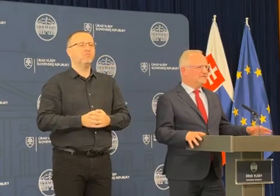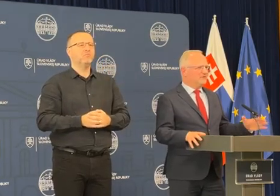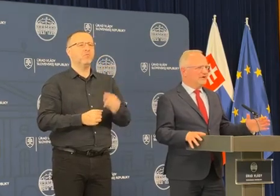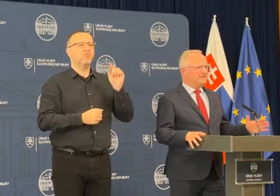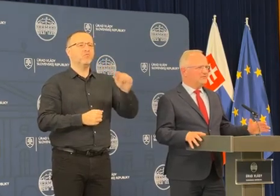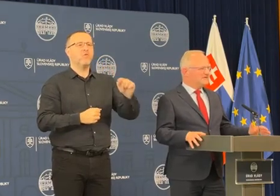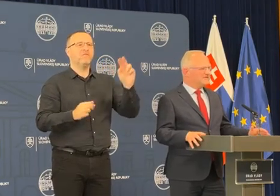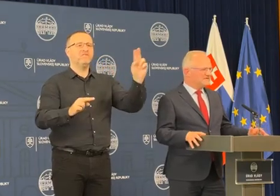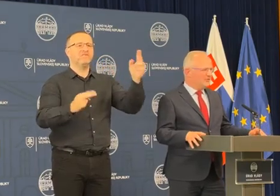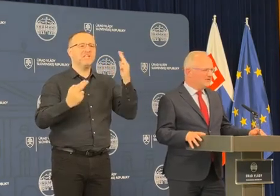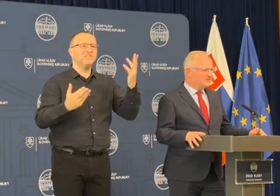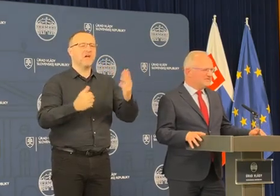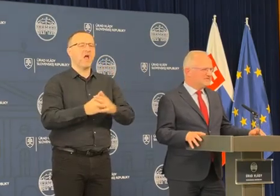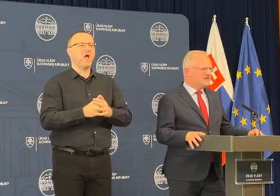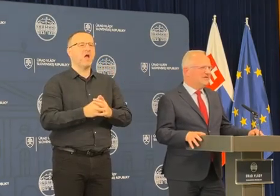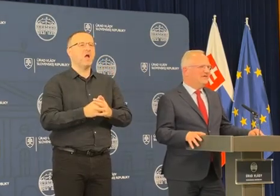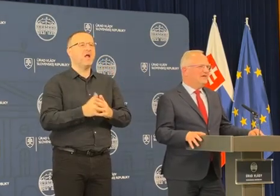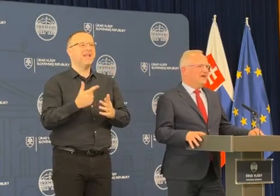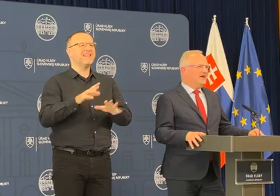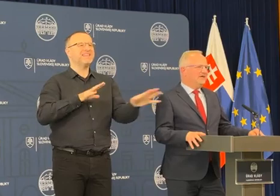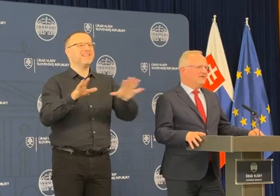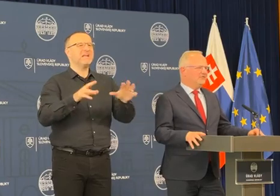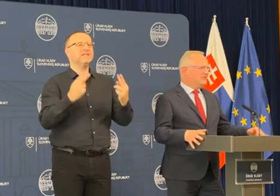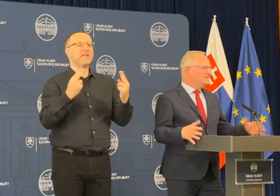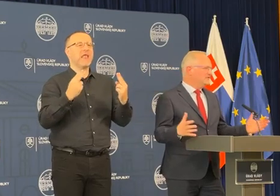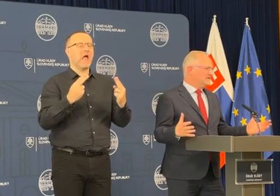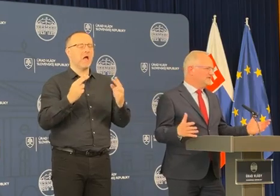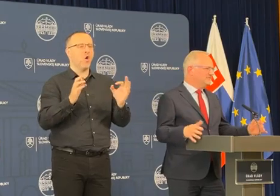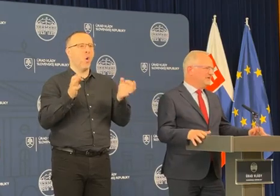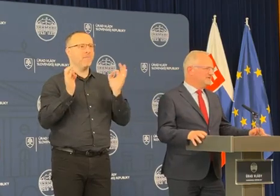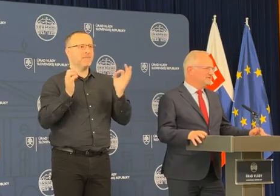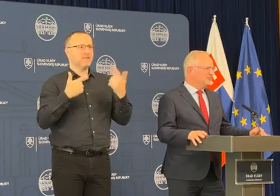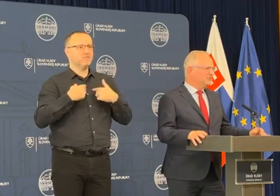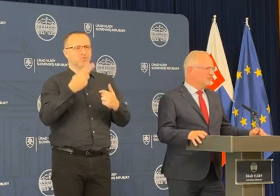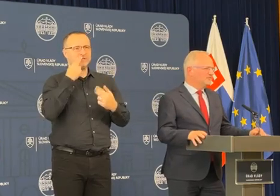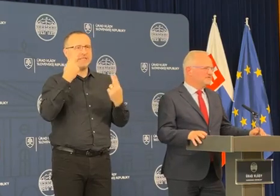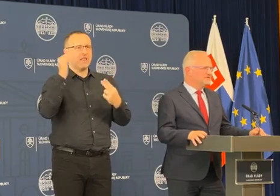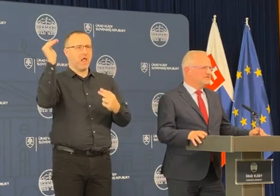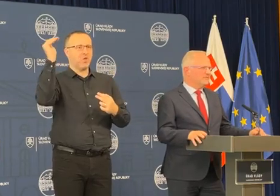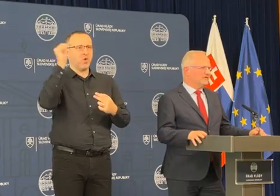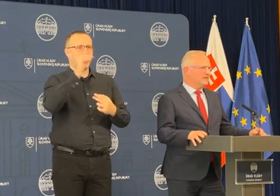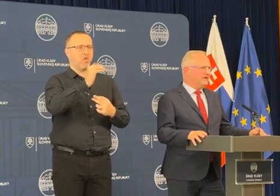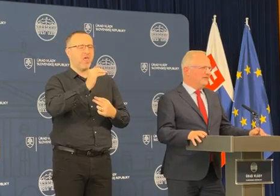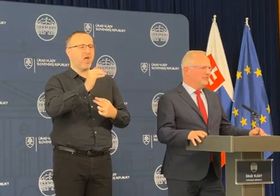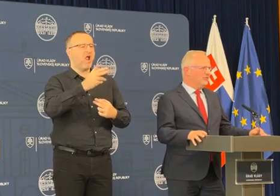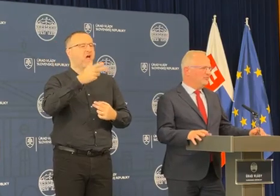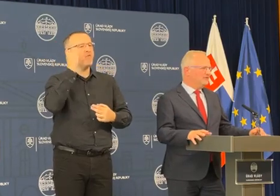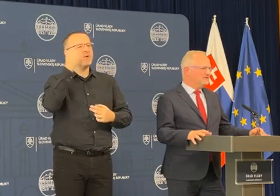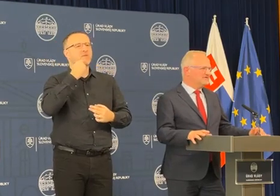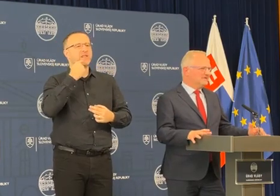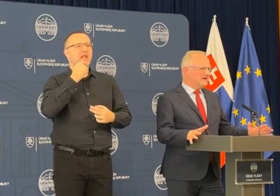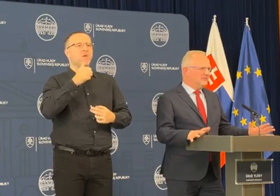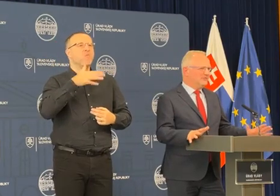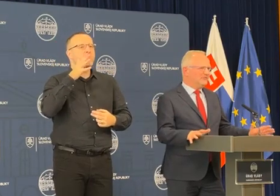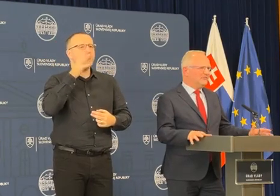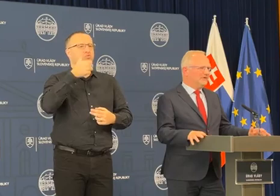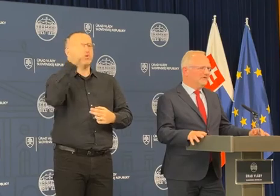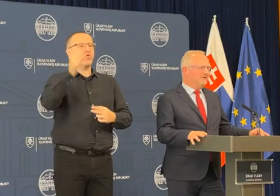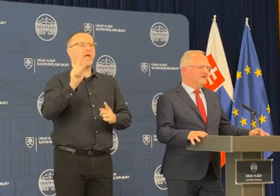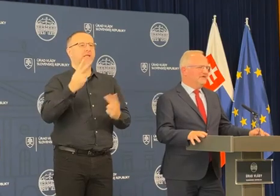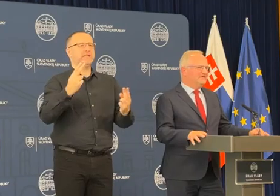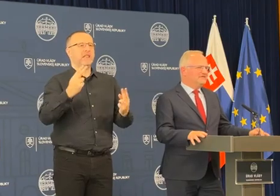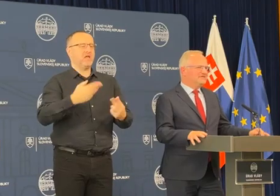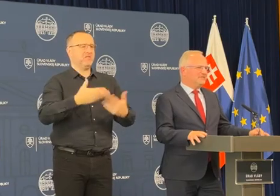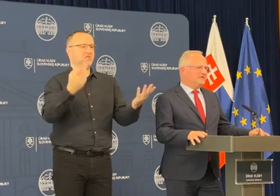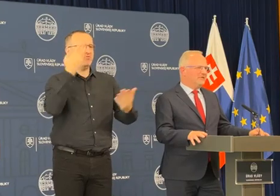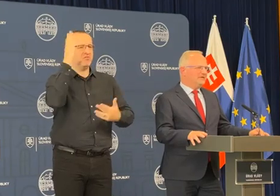Naozaj ten vývoj na trhu je síce optimistický, ale nikto z nás nevie, aké ceny budú na budúci rok, samozrejme, a pochopiteľne sa dá potom